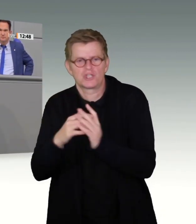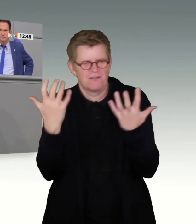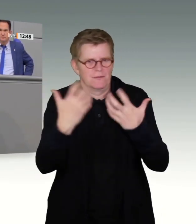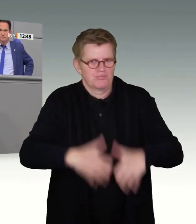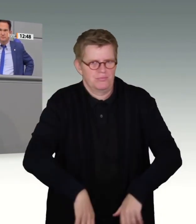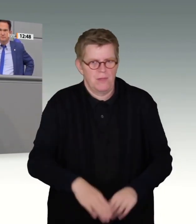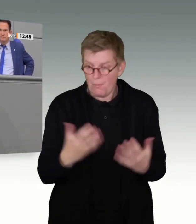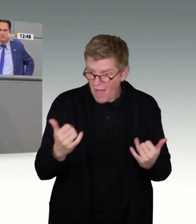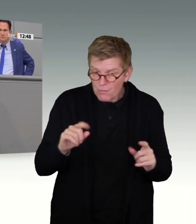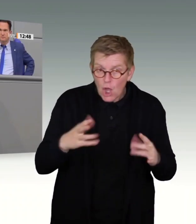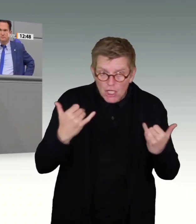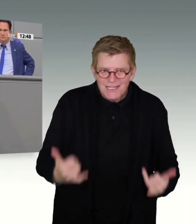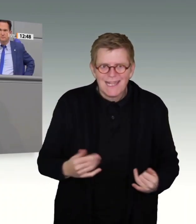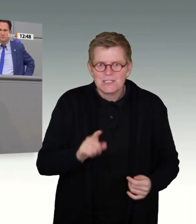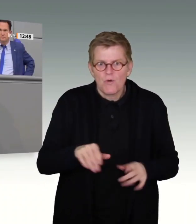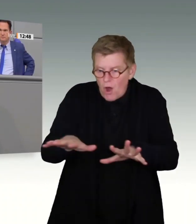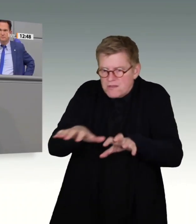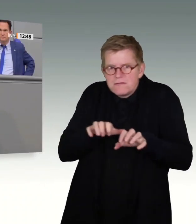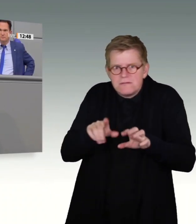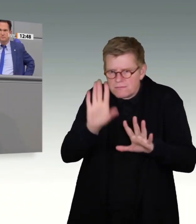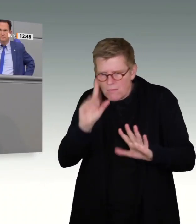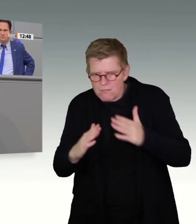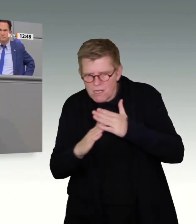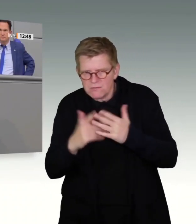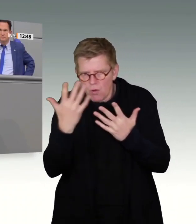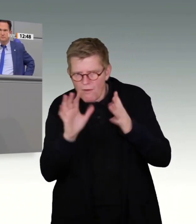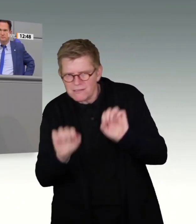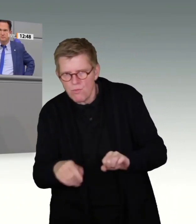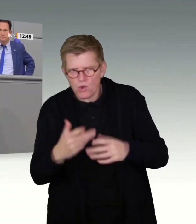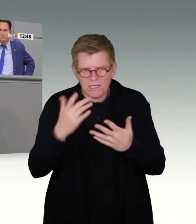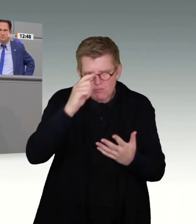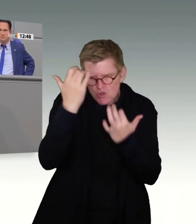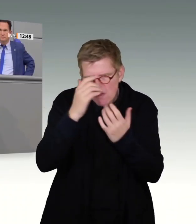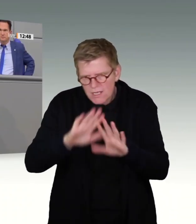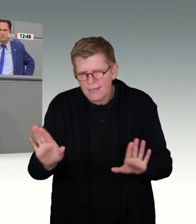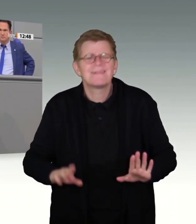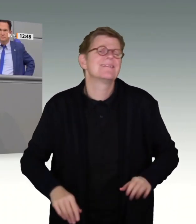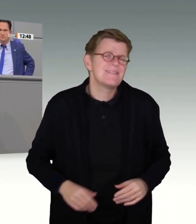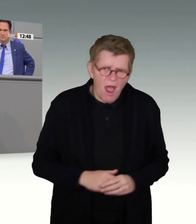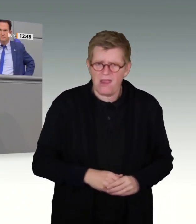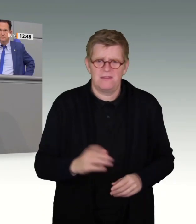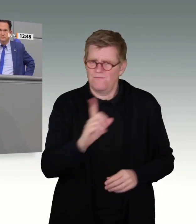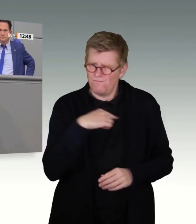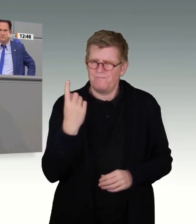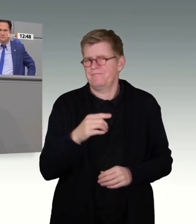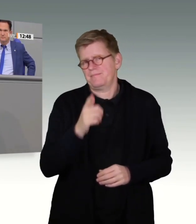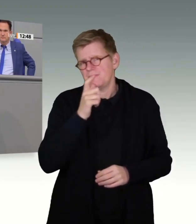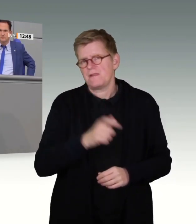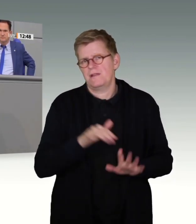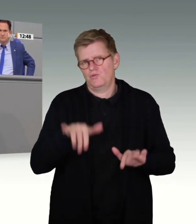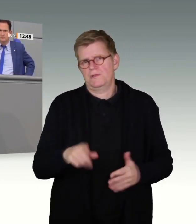dessen ausreizen müssten, was danach vielleicht gerade noch geht. Nein, wir müssen vielmehr in eigener Verantwortung entscheiden,